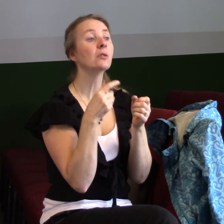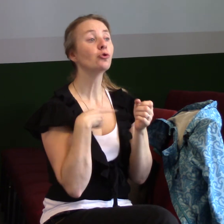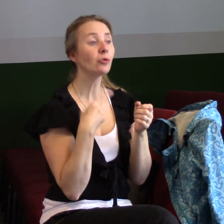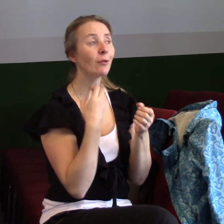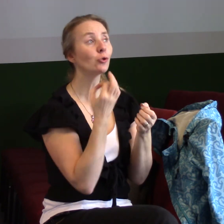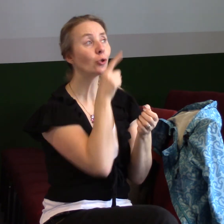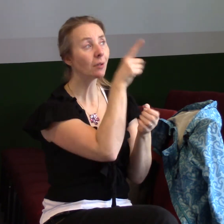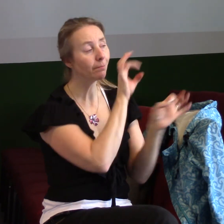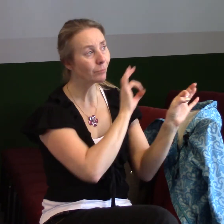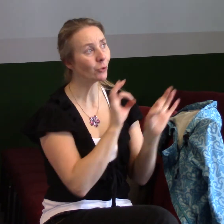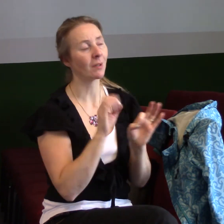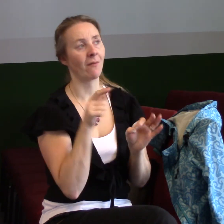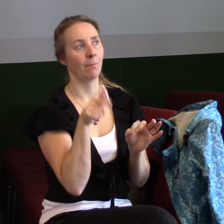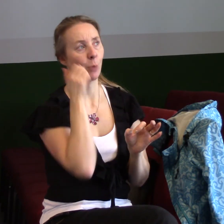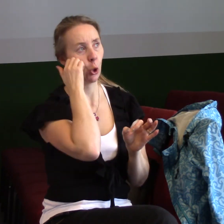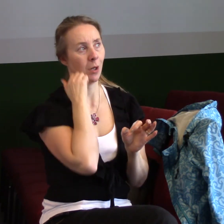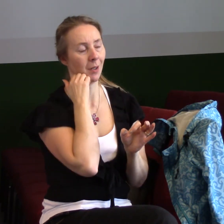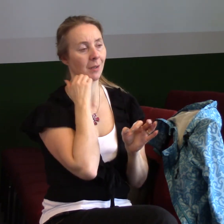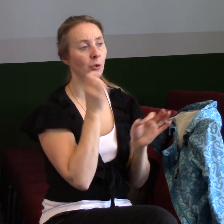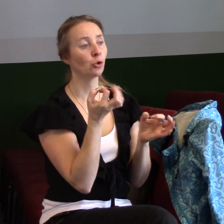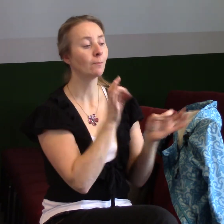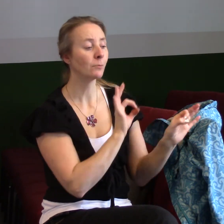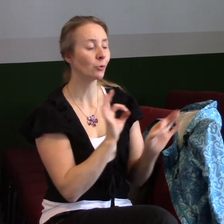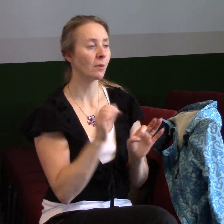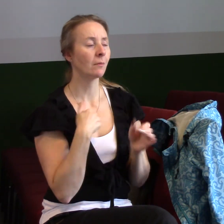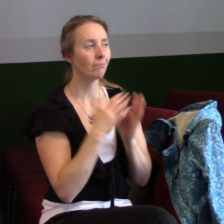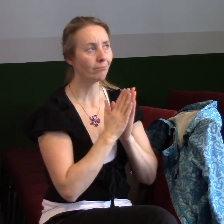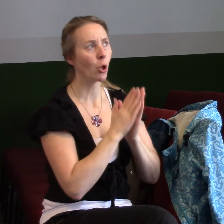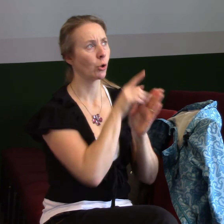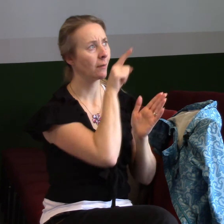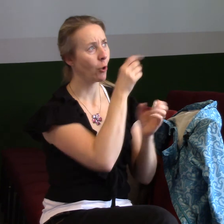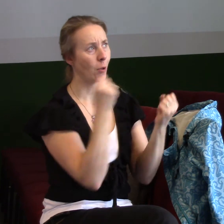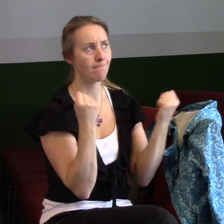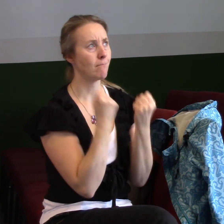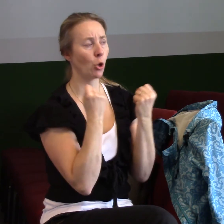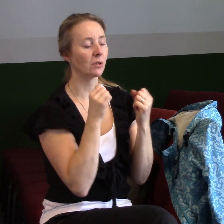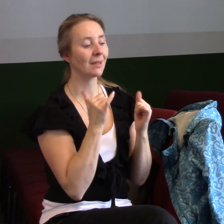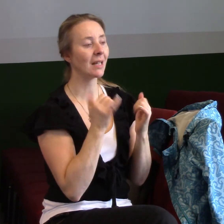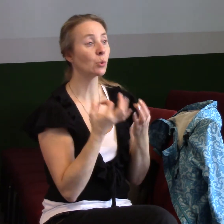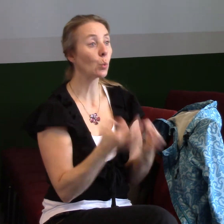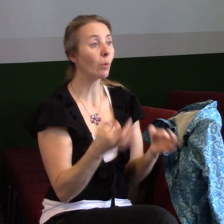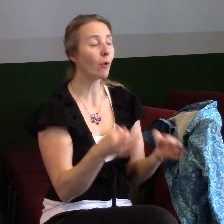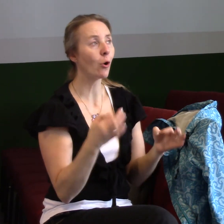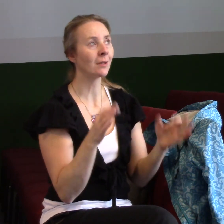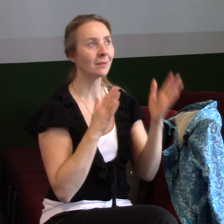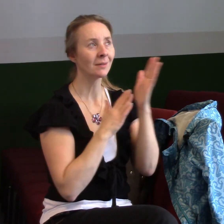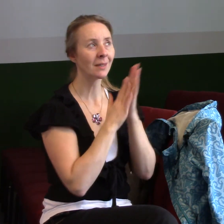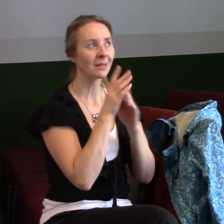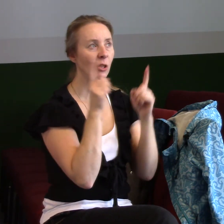připravil a vymyslel. Já se modlím, Ježíši, aby tvoje moc se dneska uvolnila skrze tvoje slovo. Já tě prosím, Boží duchu,